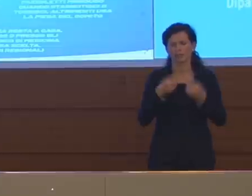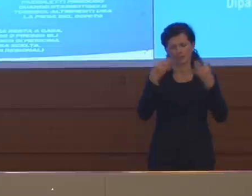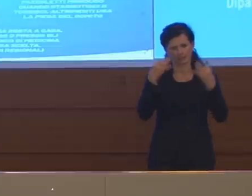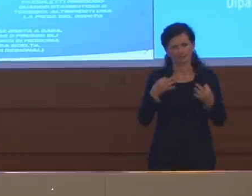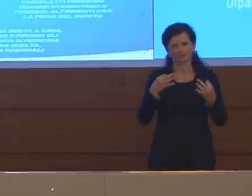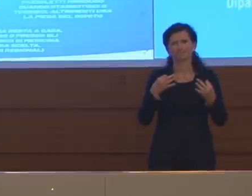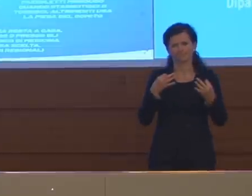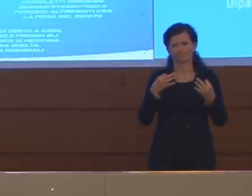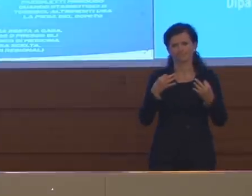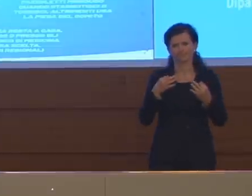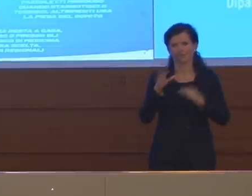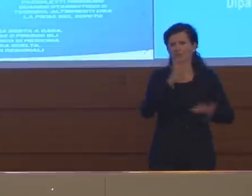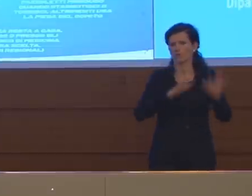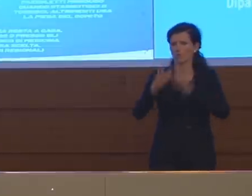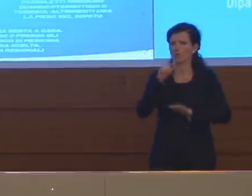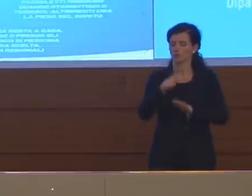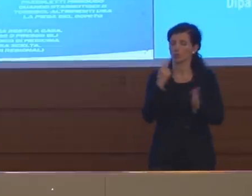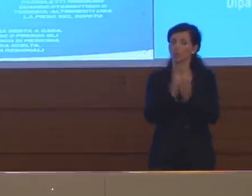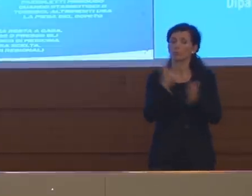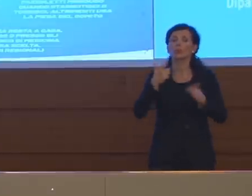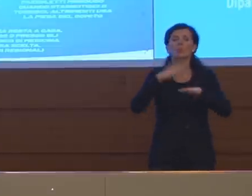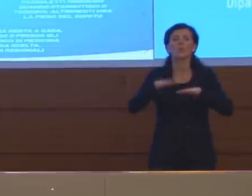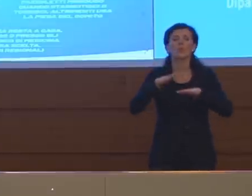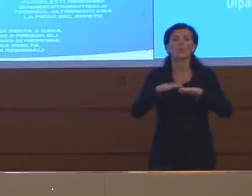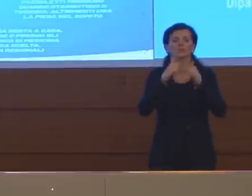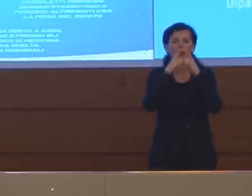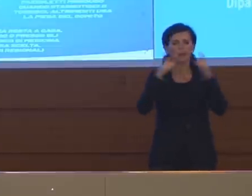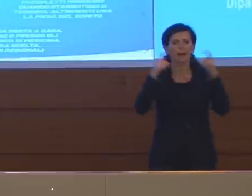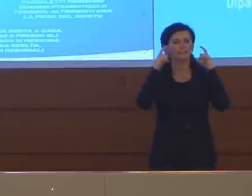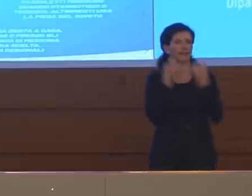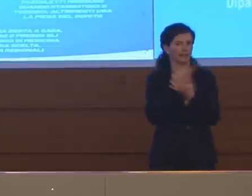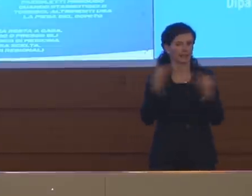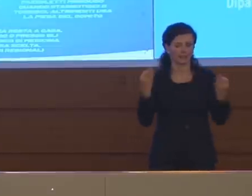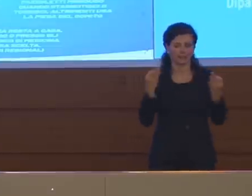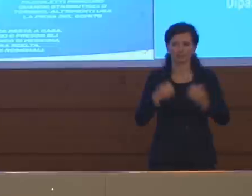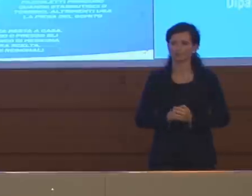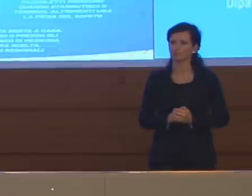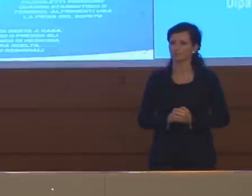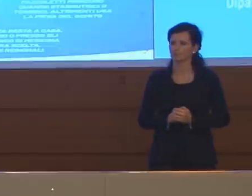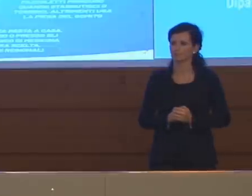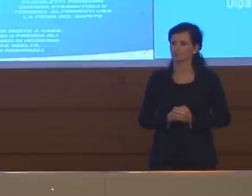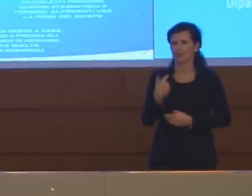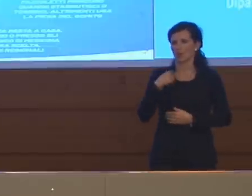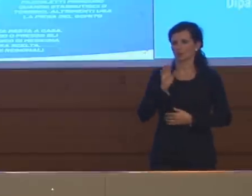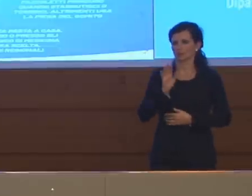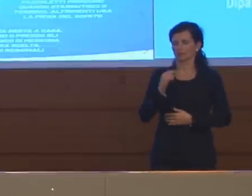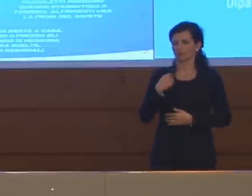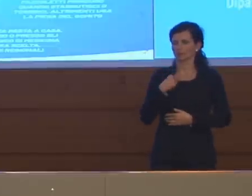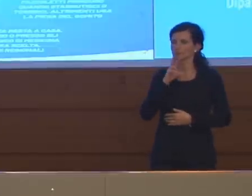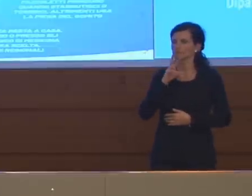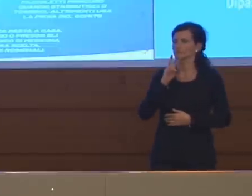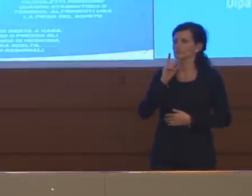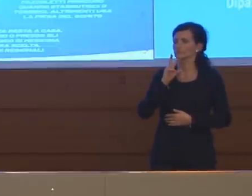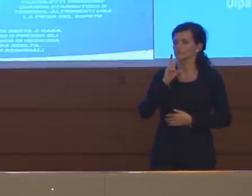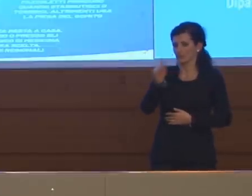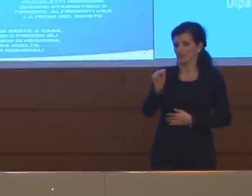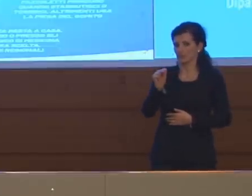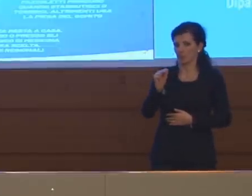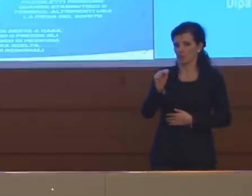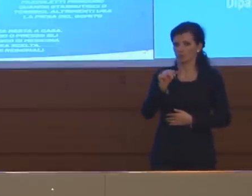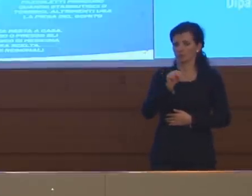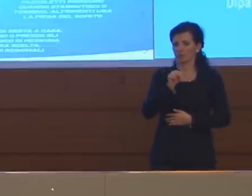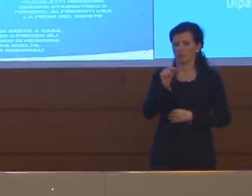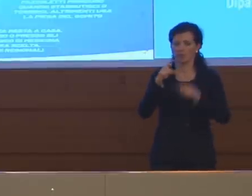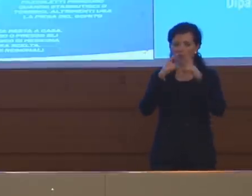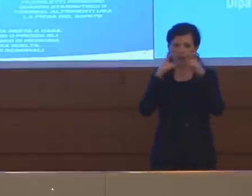comprensione nell'uso delle mascherine. Allora, siamo detti più volte, mi fermo solo alle mascherine perché poi ci sono i cosiddetti facciali